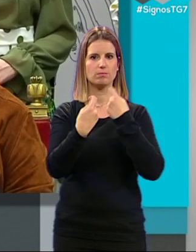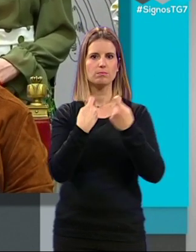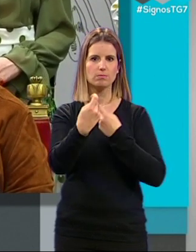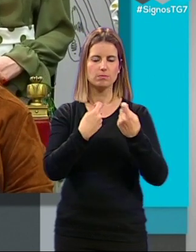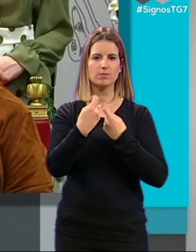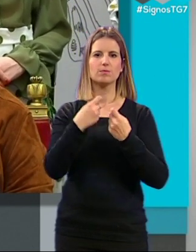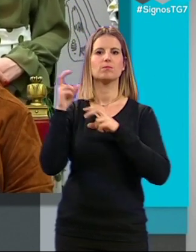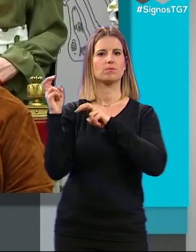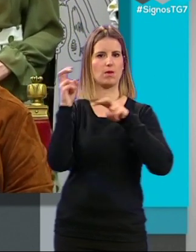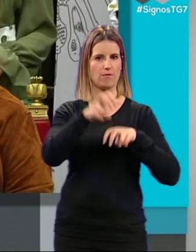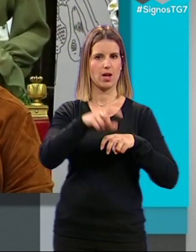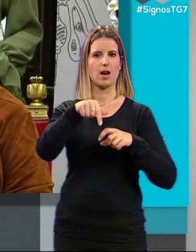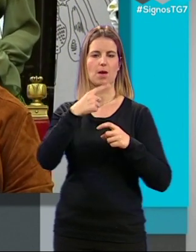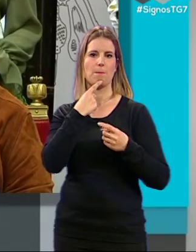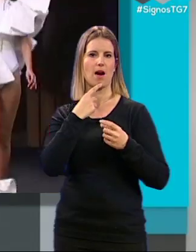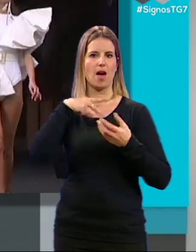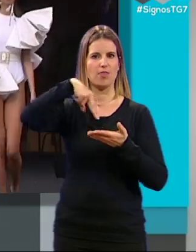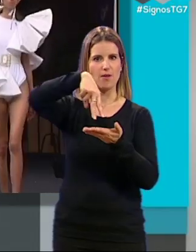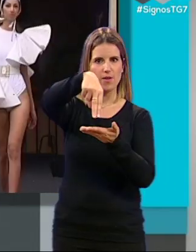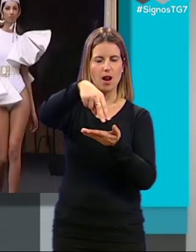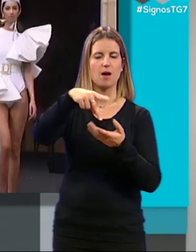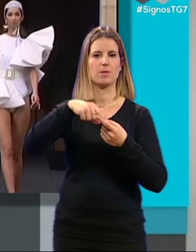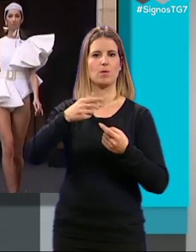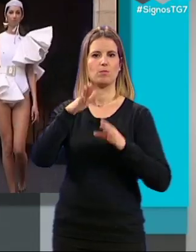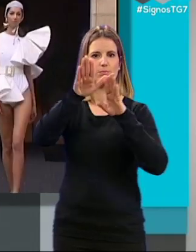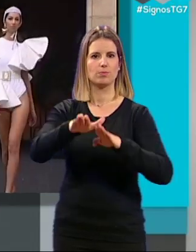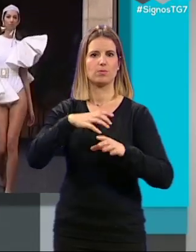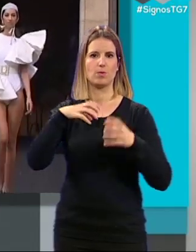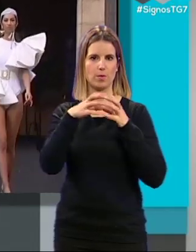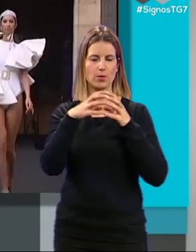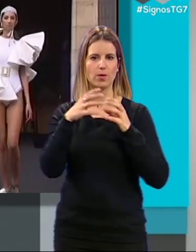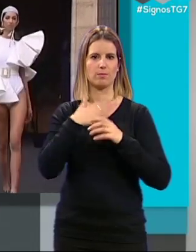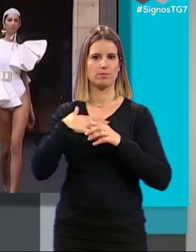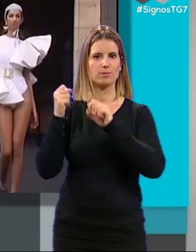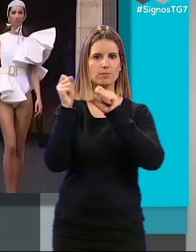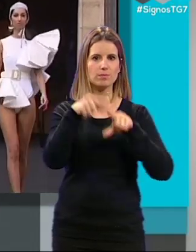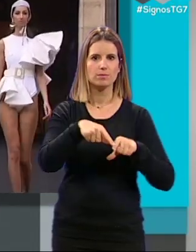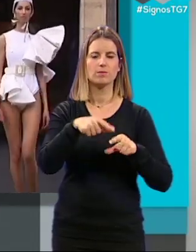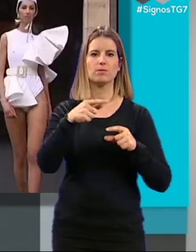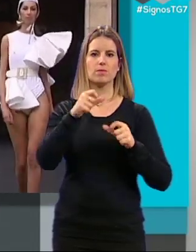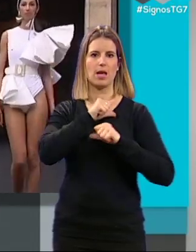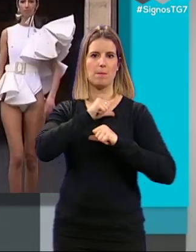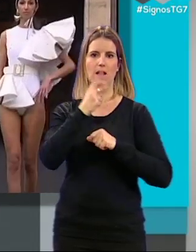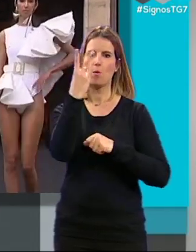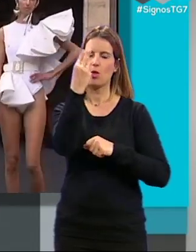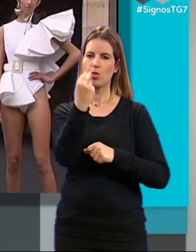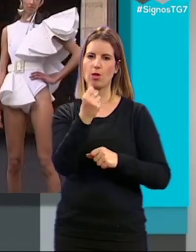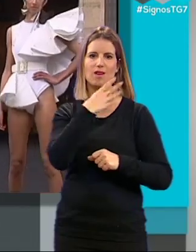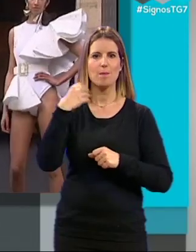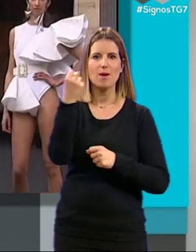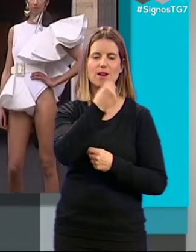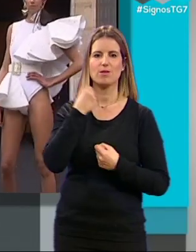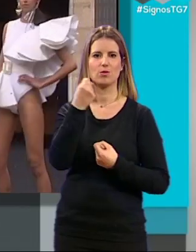y que vengan a desfilar y que apuesten por nuestra provincia y bueno esperemos que sean dos días fantásticos